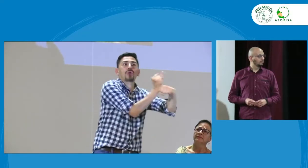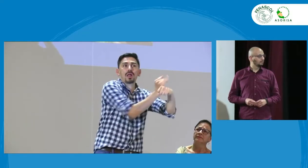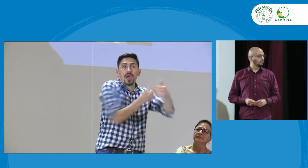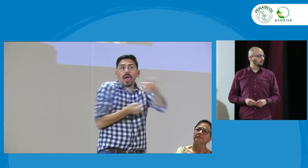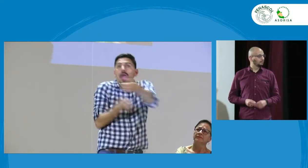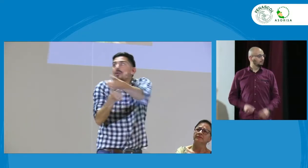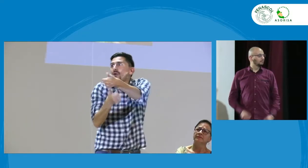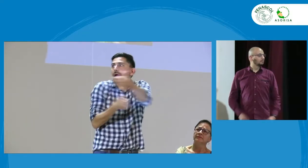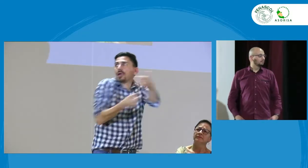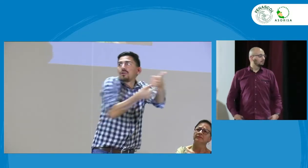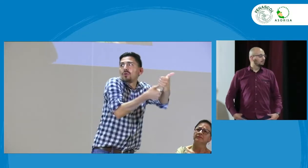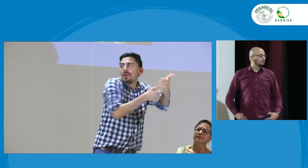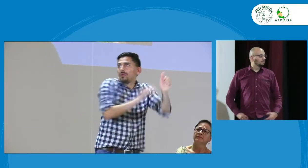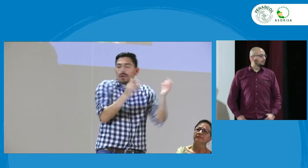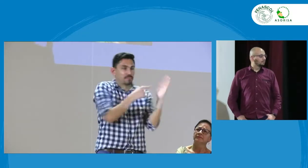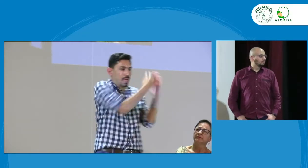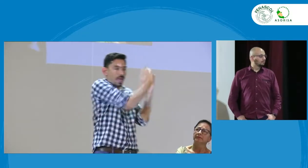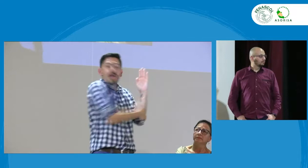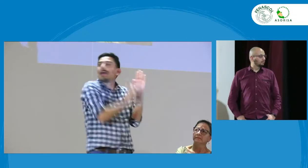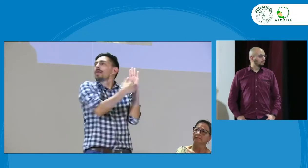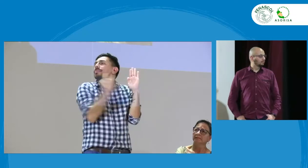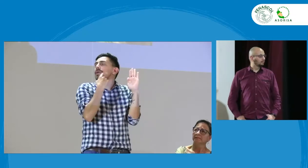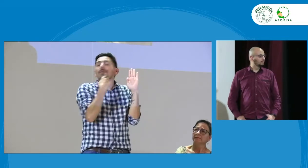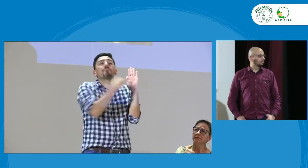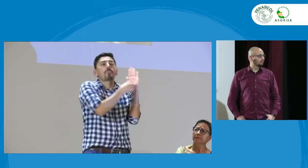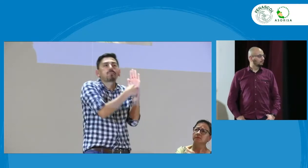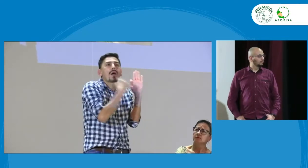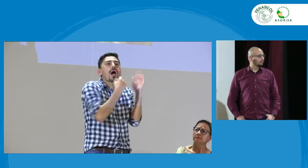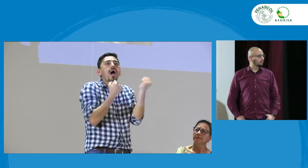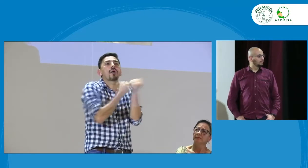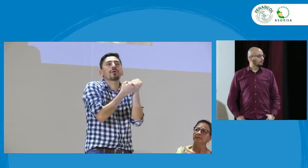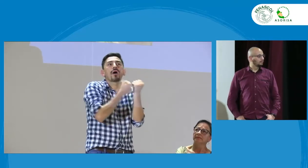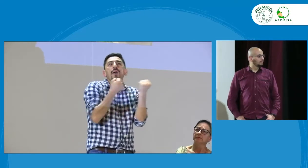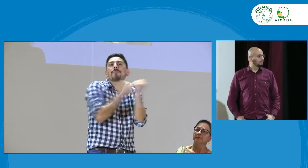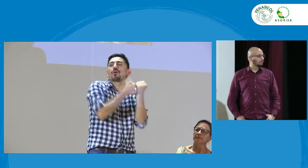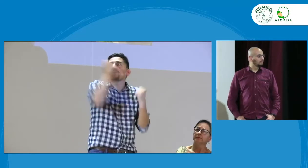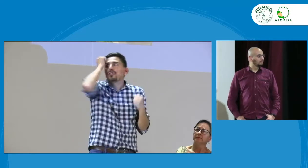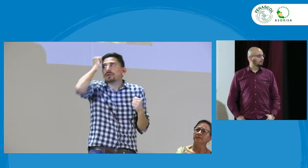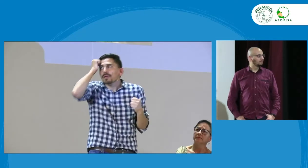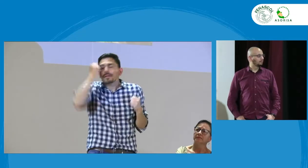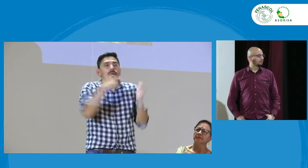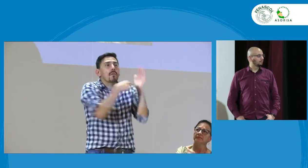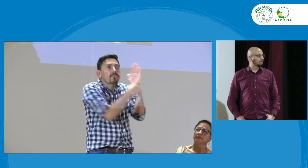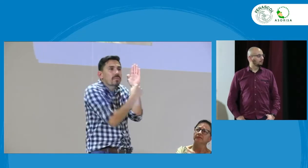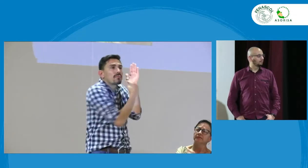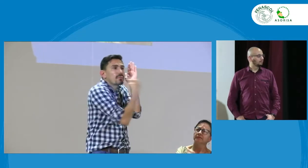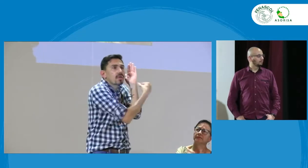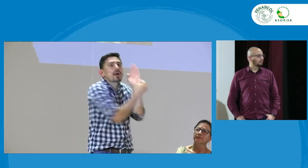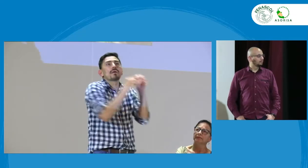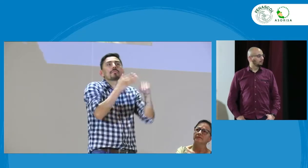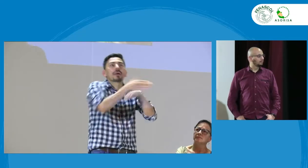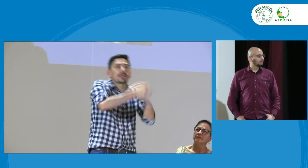educación y a las instituciones educativas el decreto dice que es importante los